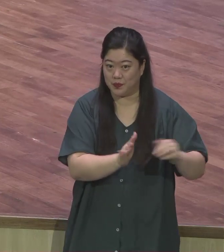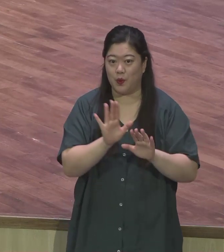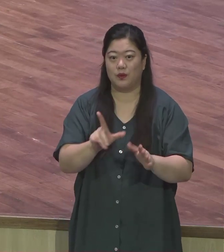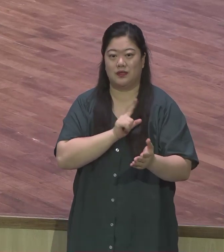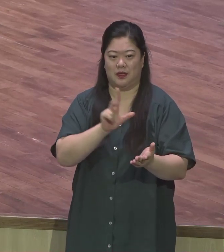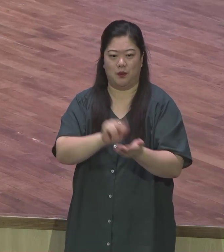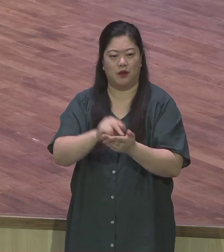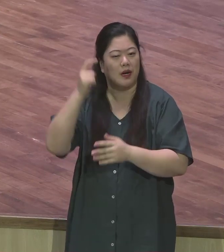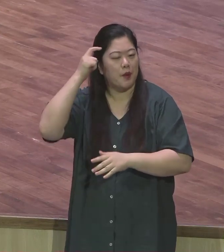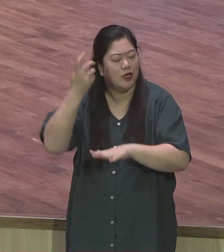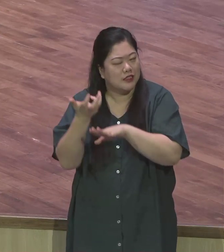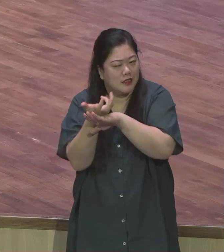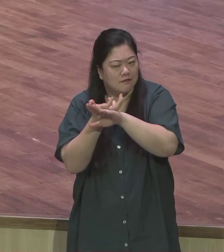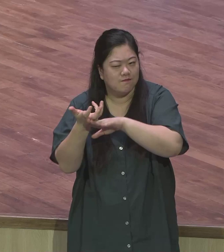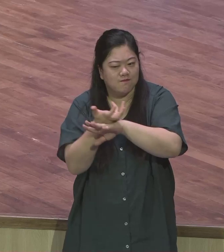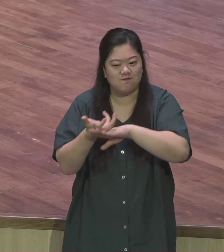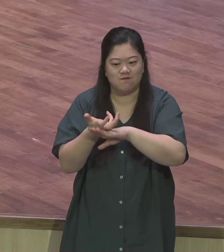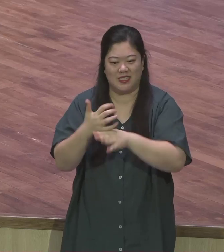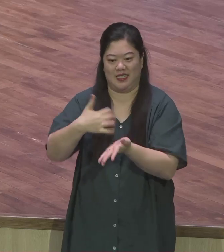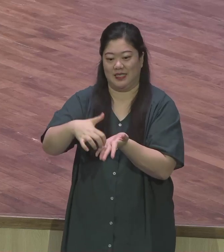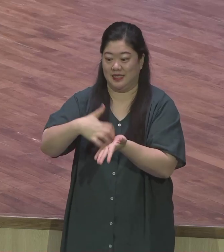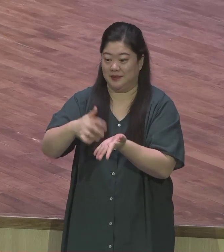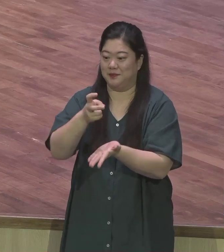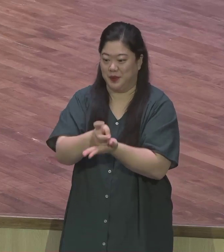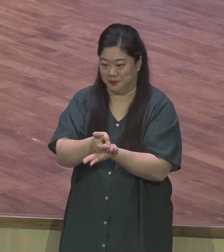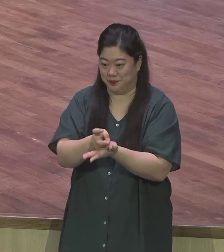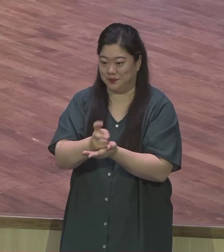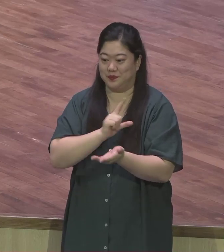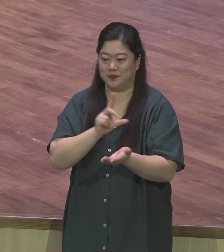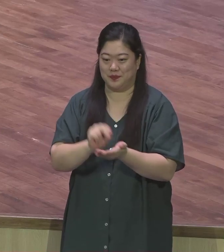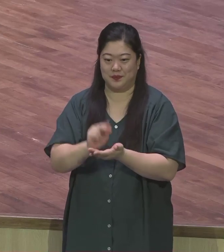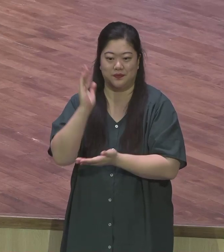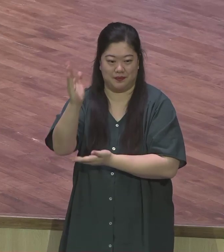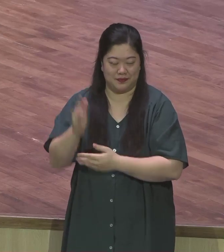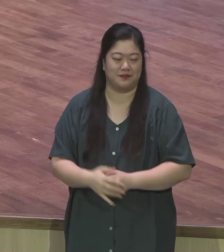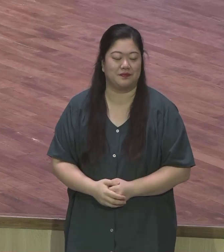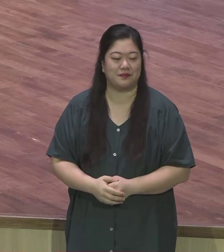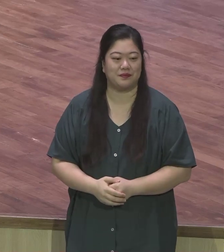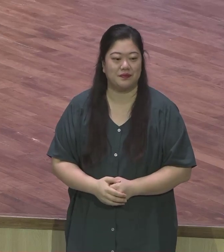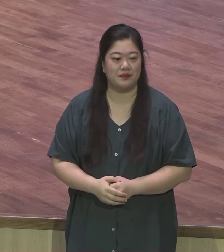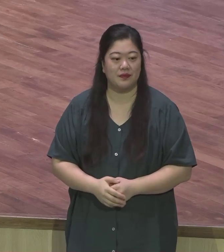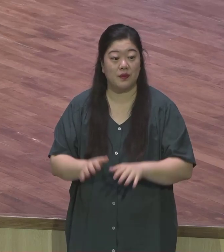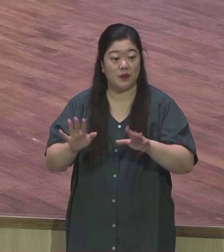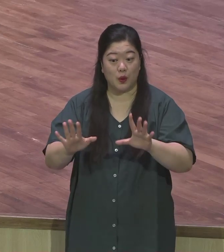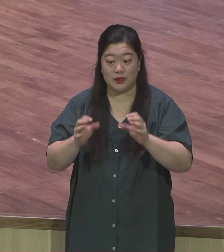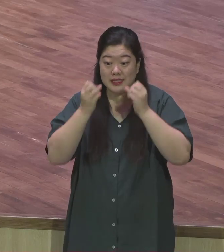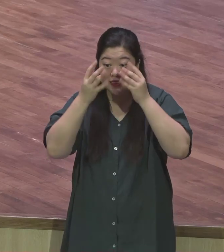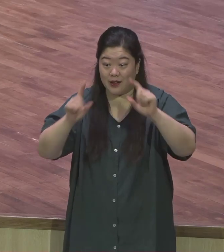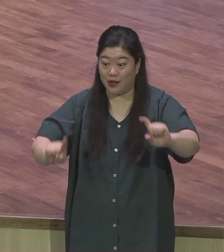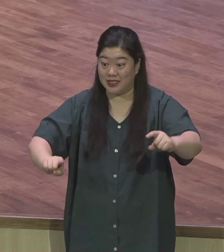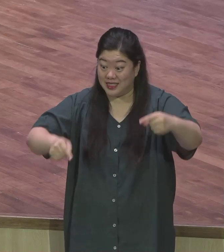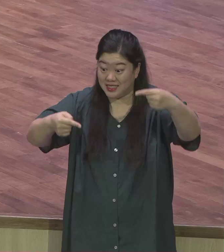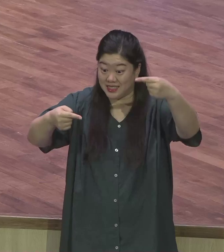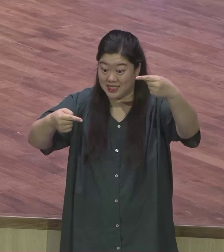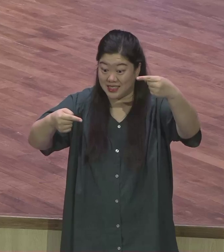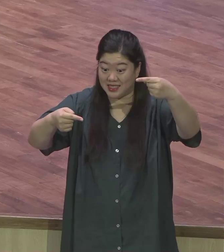올 한 해 오직 요아의 뜻만이 완전히 설이라 귀한 원단의 말씀을 받은 게 엊그제 같은데 벌써